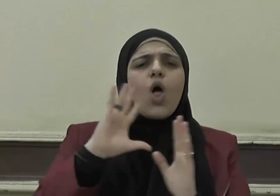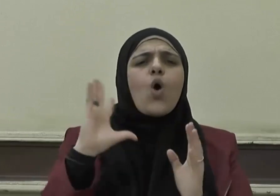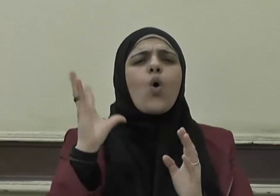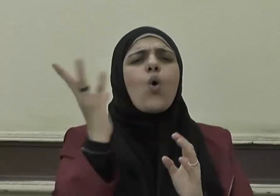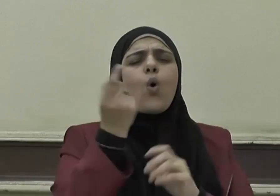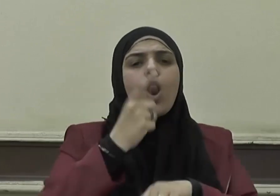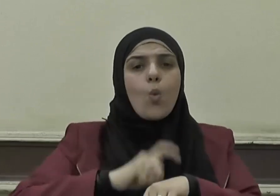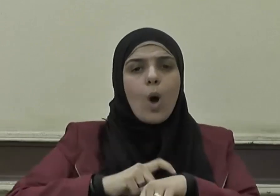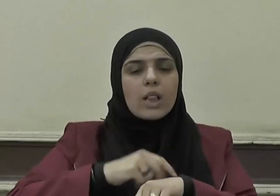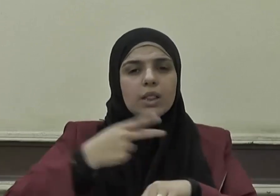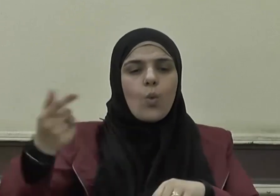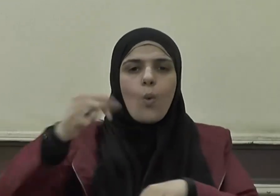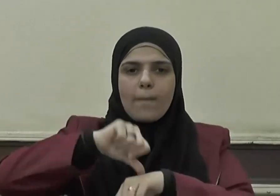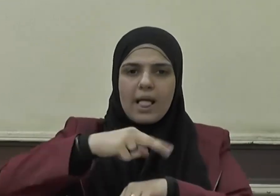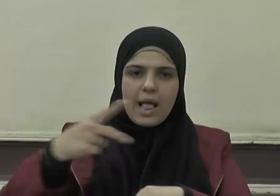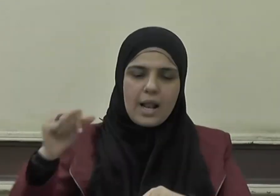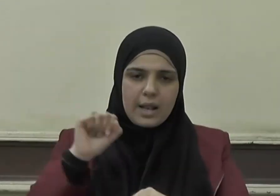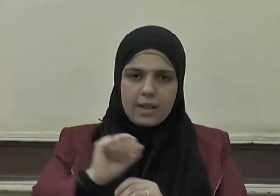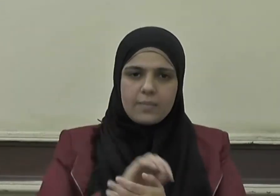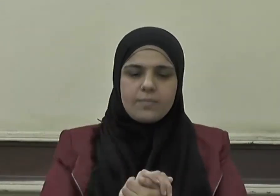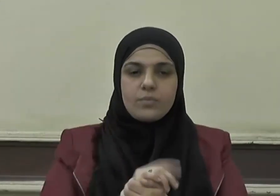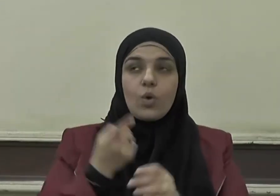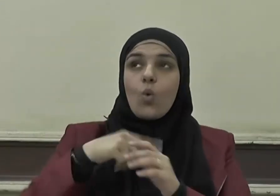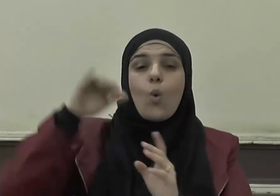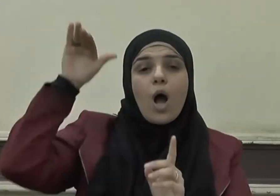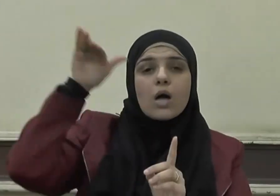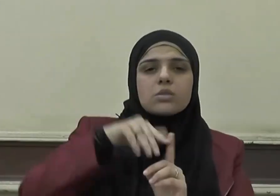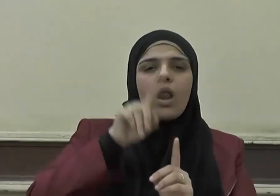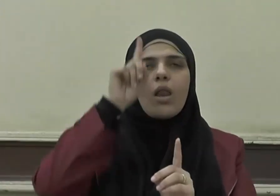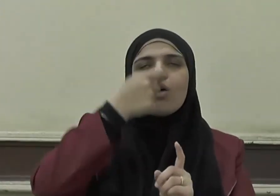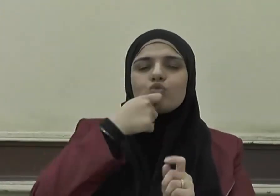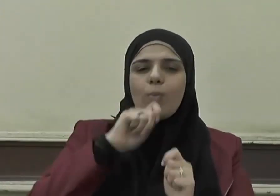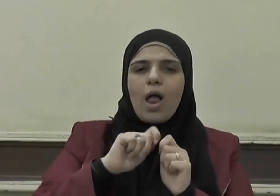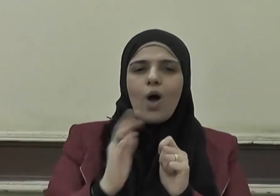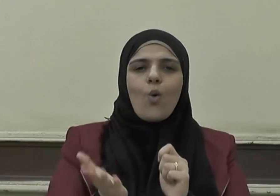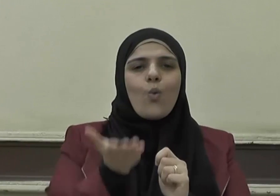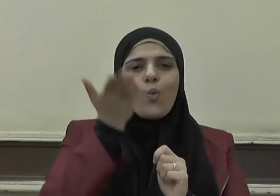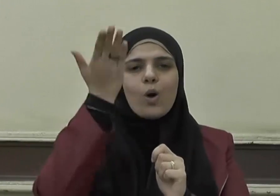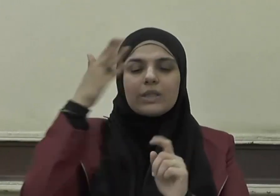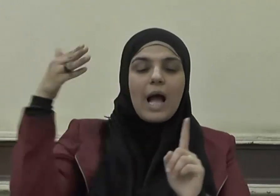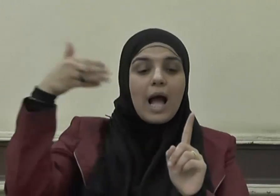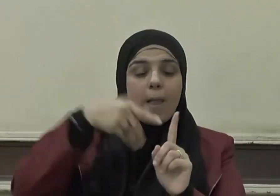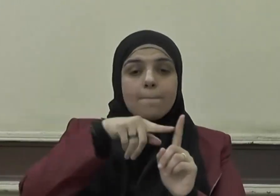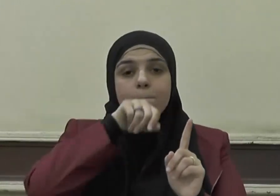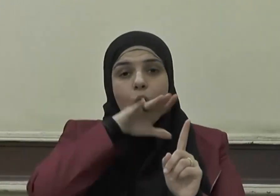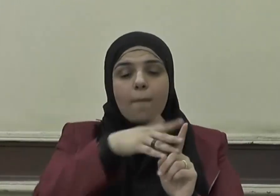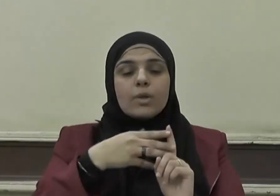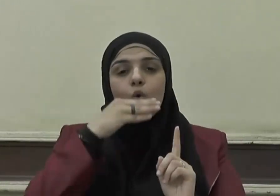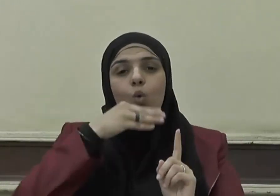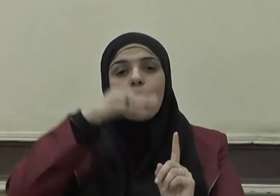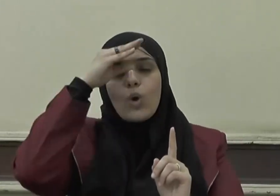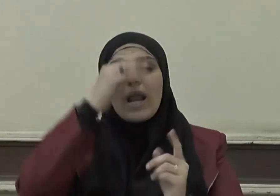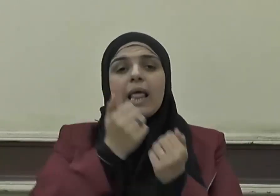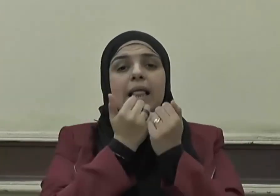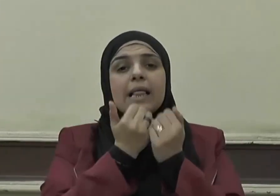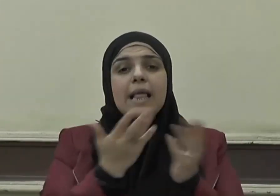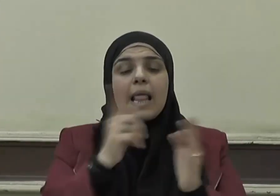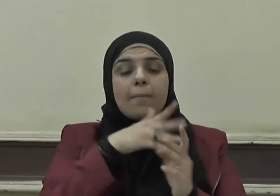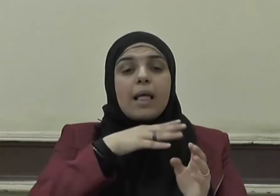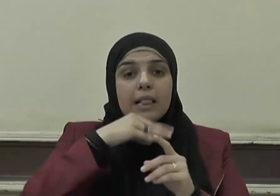زمان ومكان وأنزل الله عز وجل عليه القرآن الكريم كتابا محكما